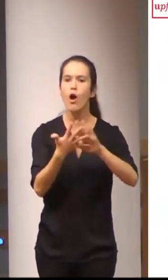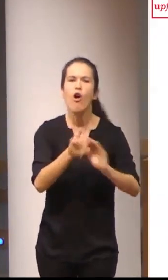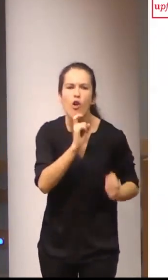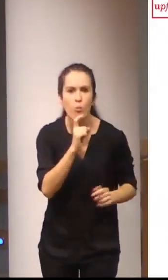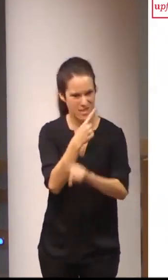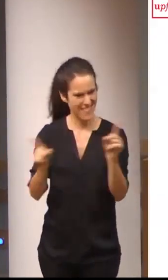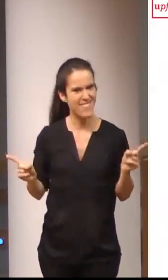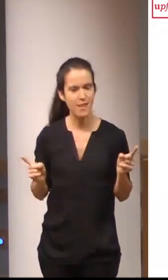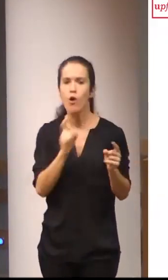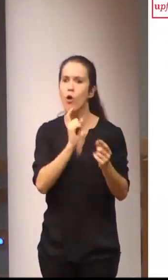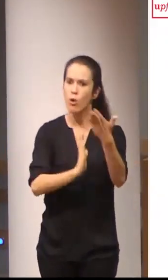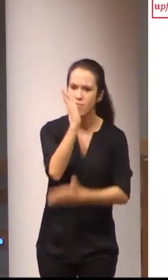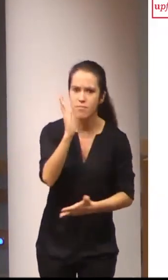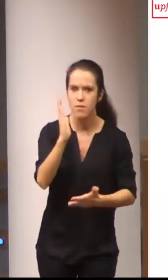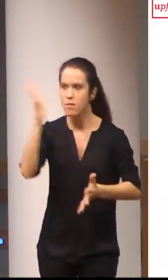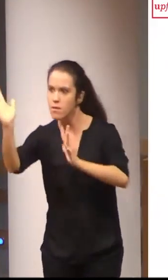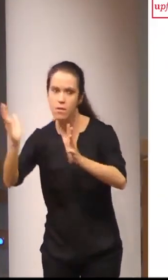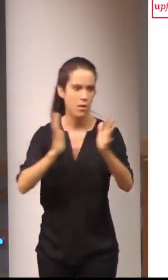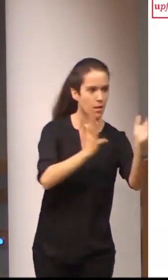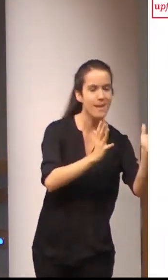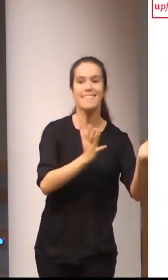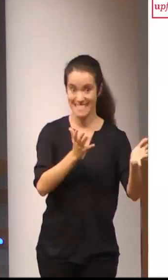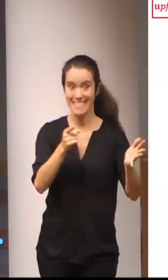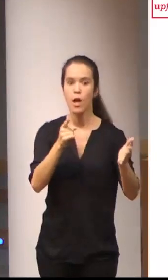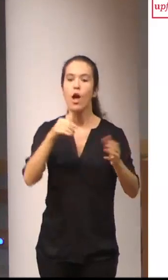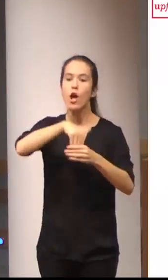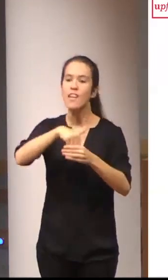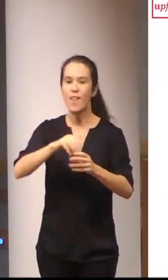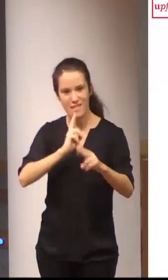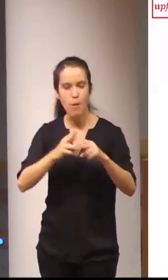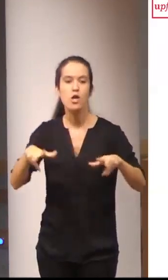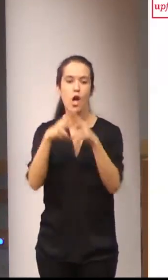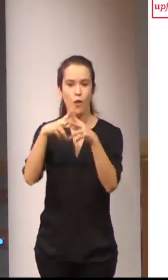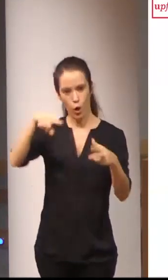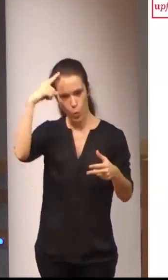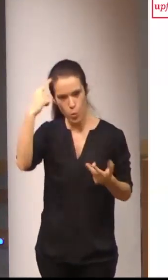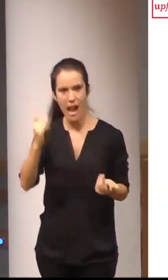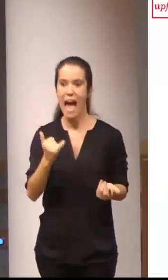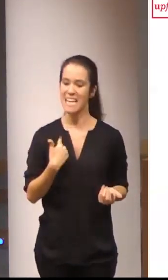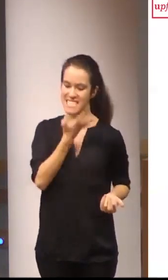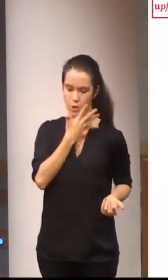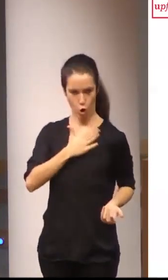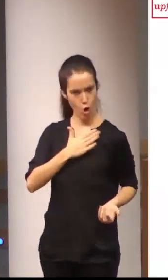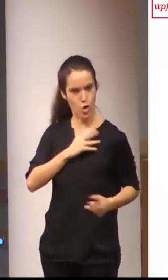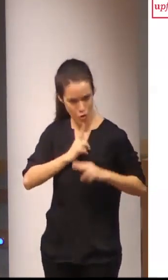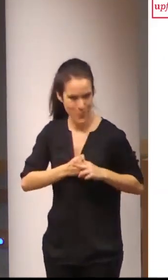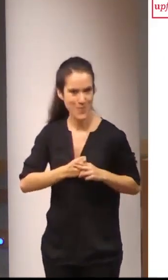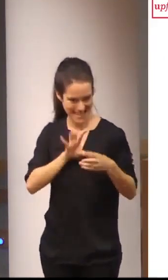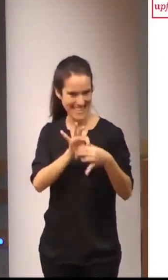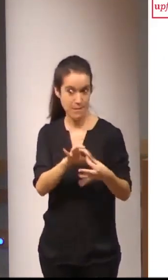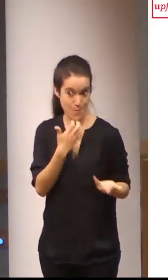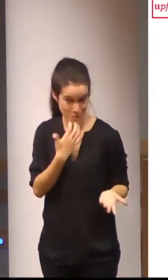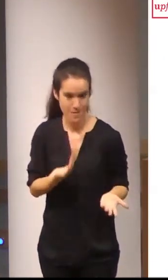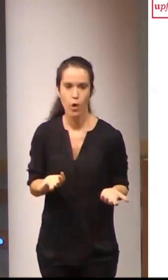funcionan las interrupciones y todos aquellos contenidos socioculturales, la existencia del signo-nombre, la gran